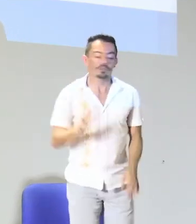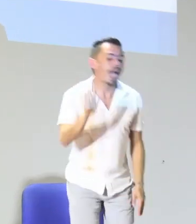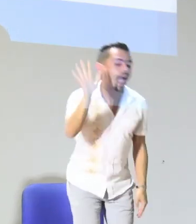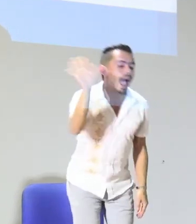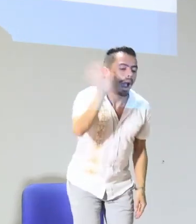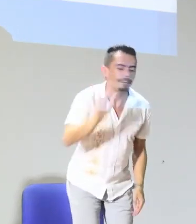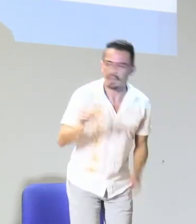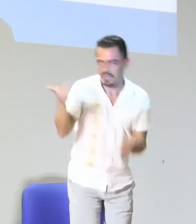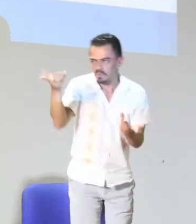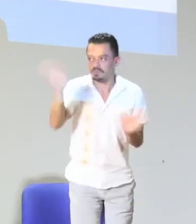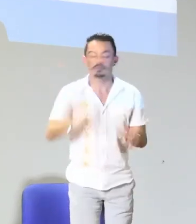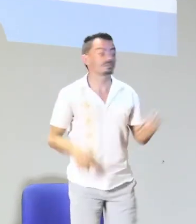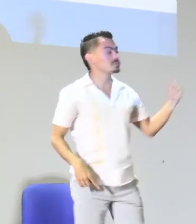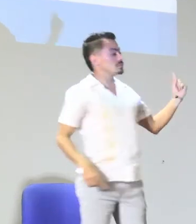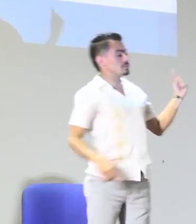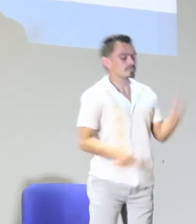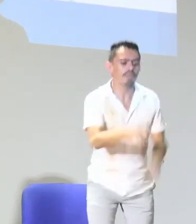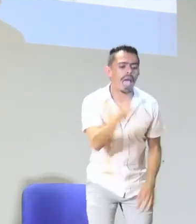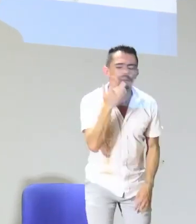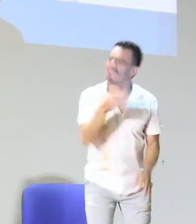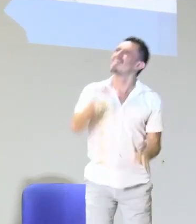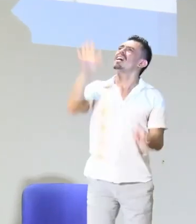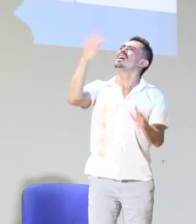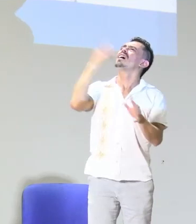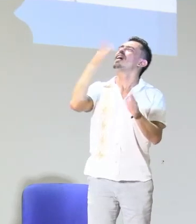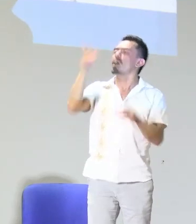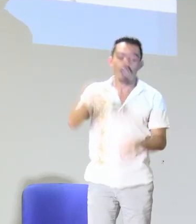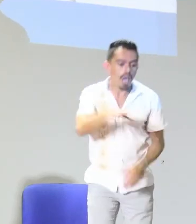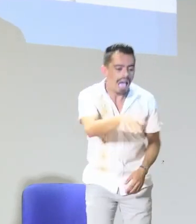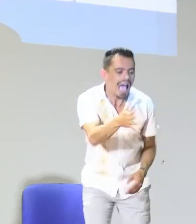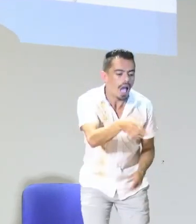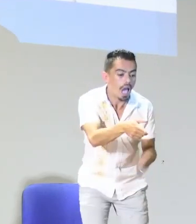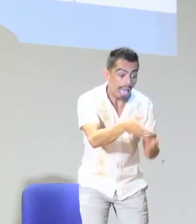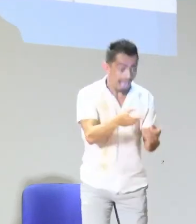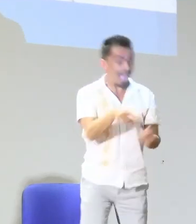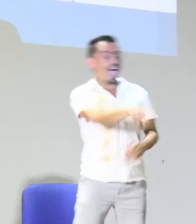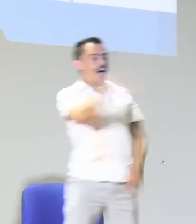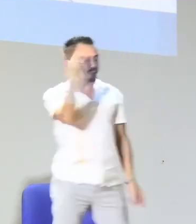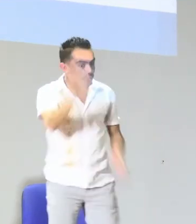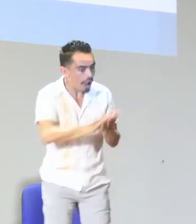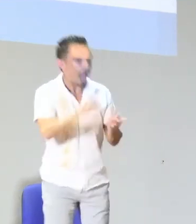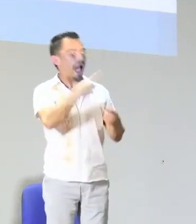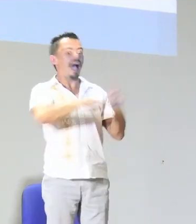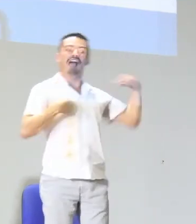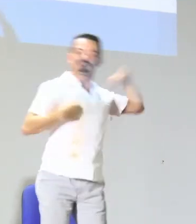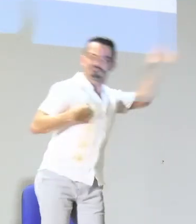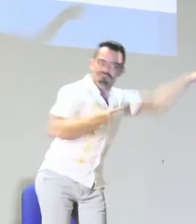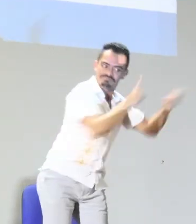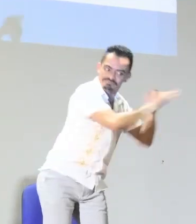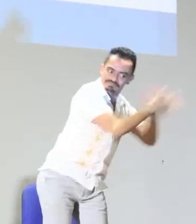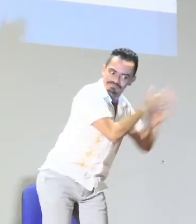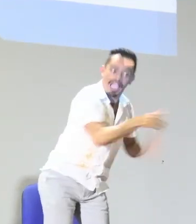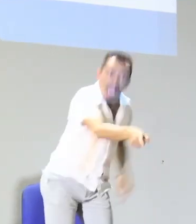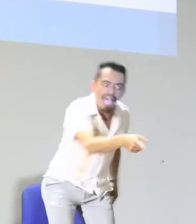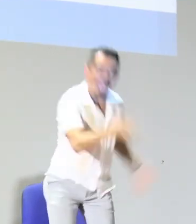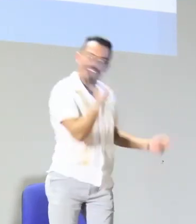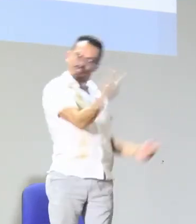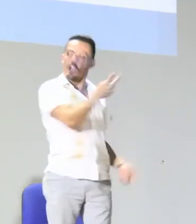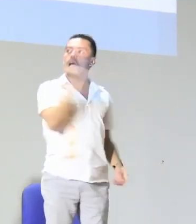no es que afecte a los niños, yo lo veo como algo positivo, ¿sabes? Sí, porque el niño puede también, cuando se